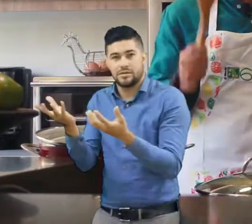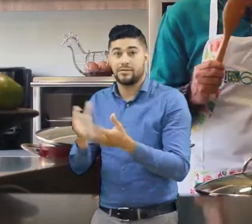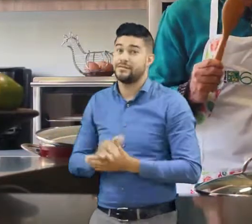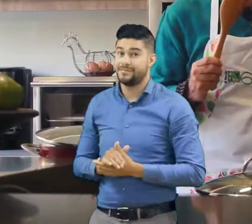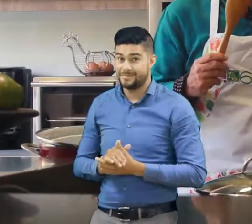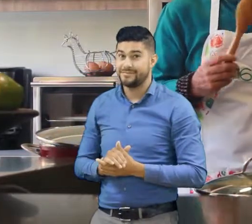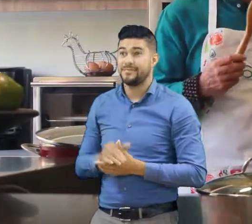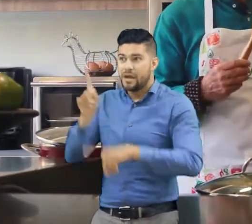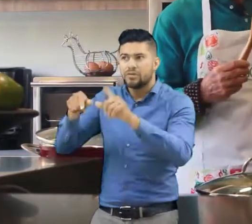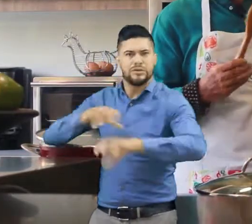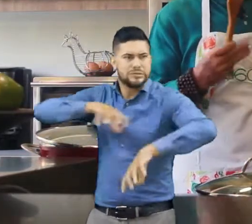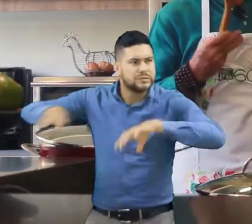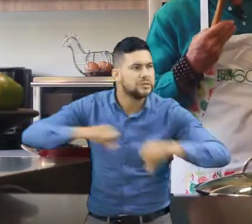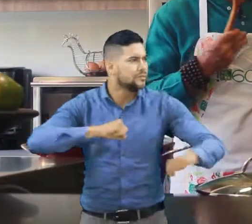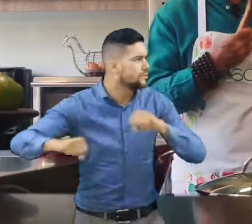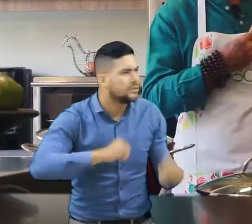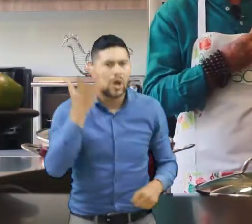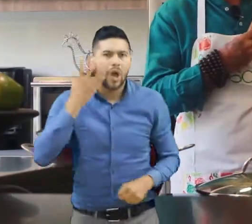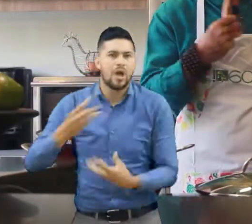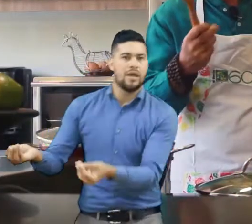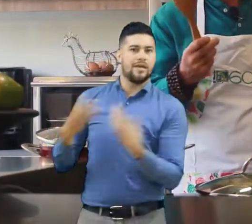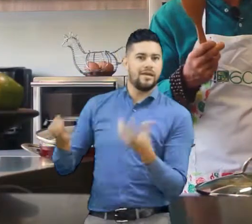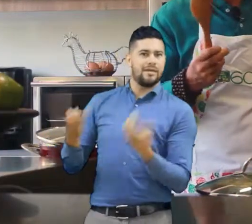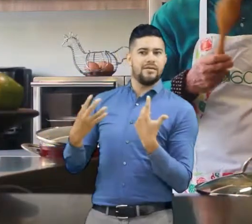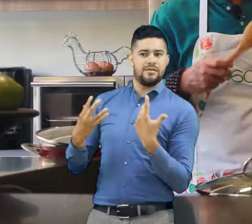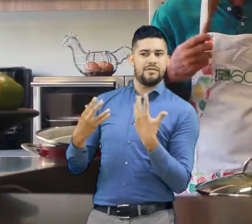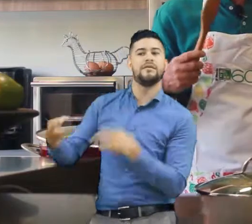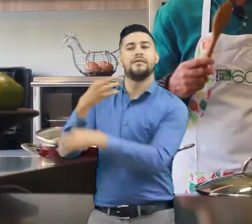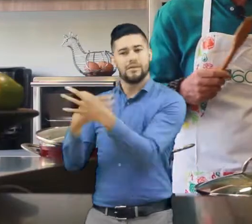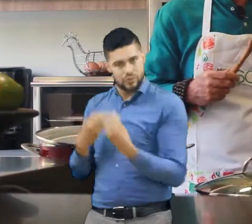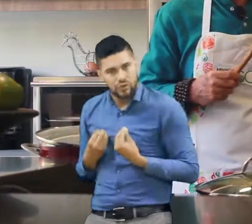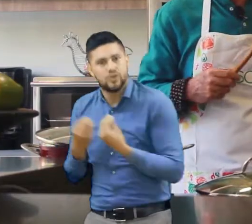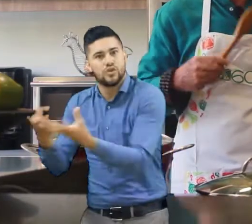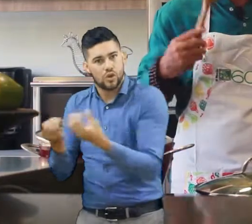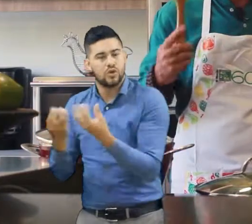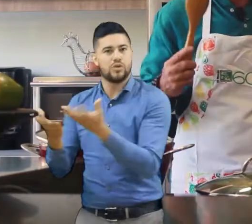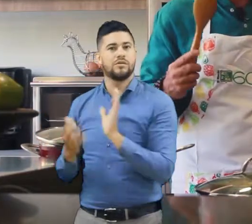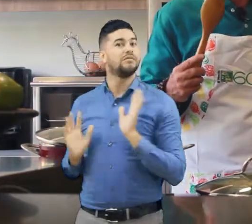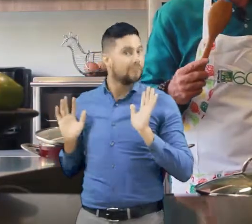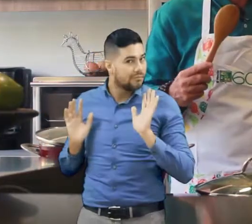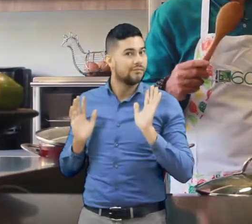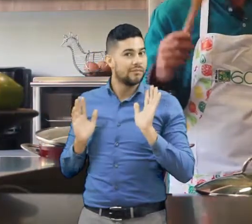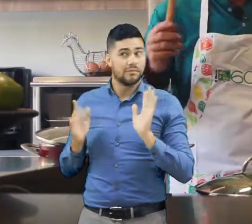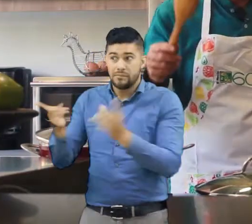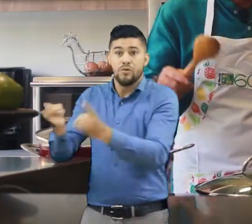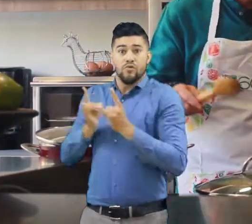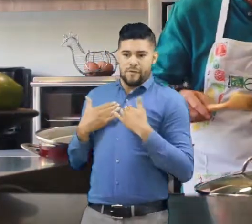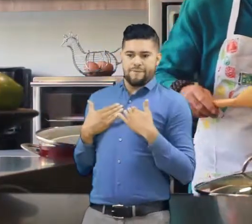servir a esa gente que da todo por ti y te hace sentir realmente feliz. Hoy estamos haciendo una